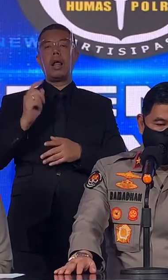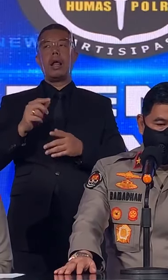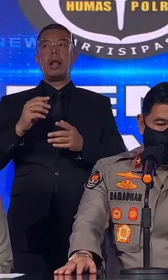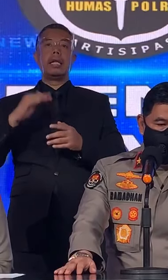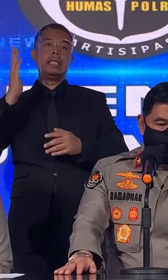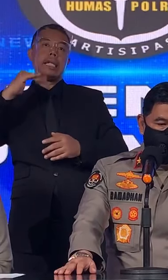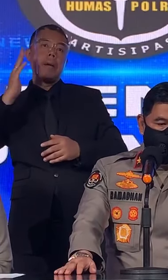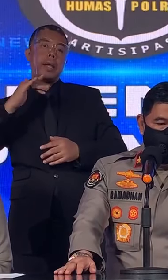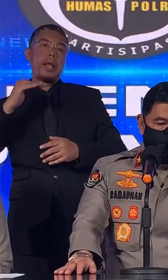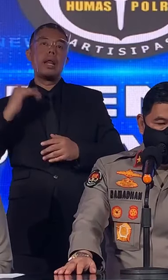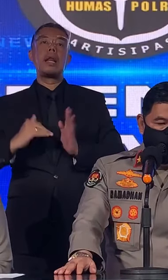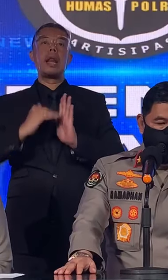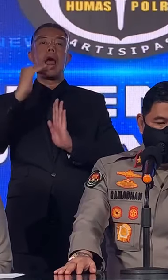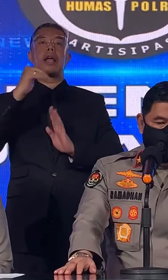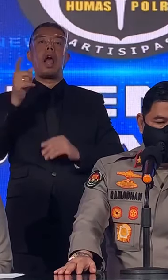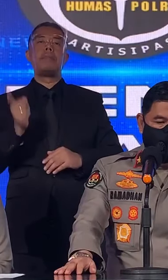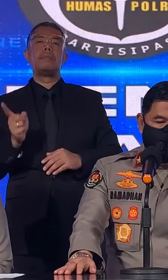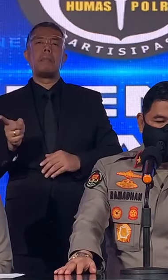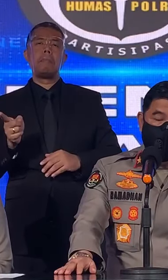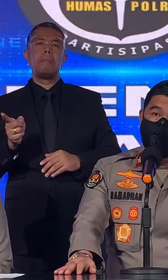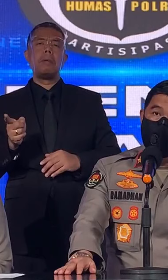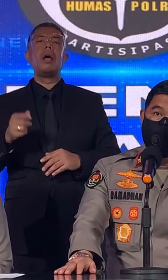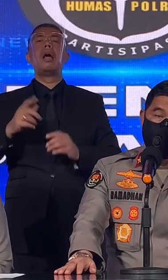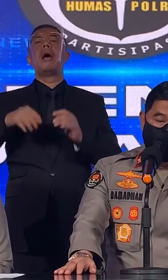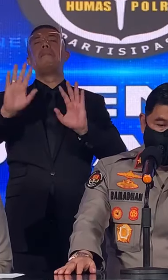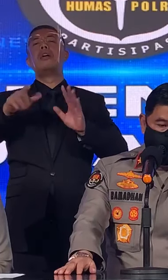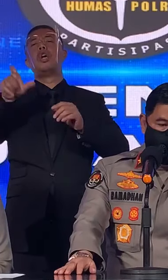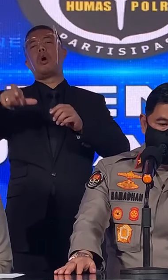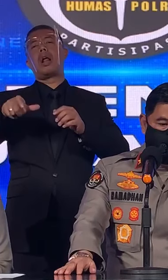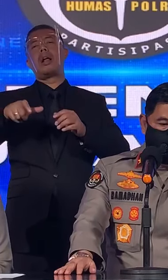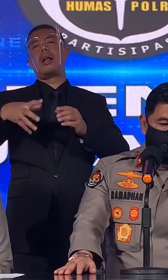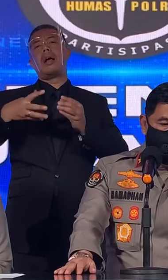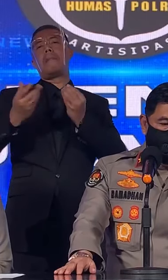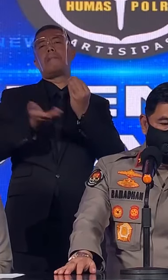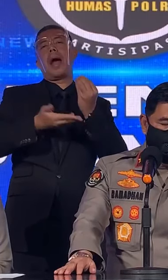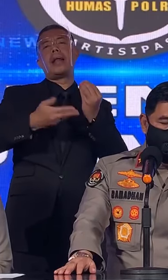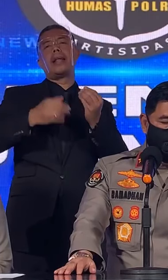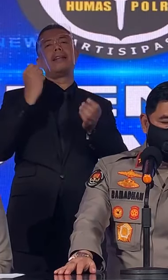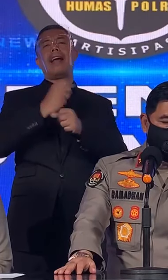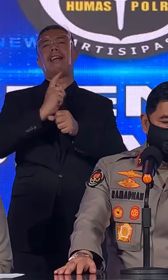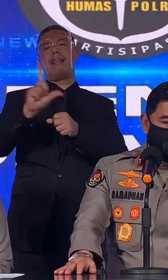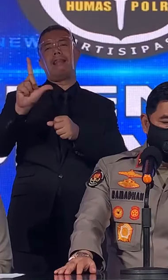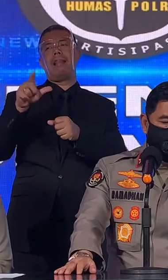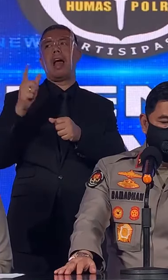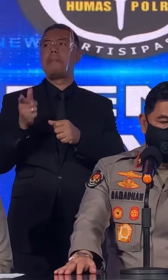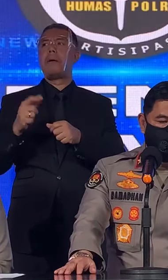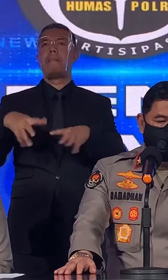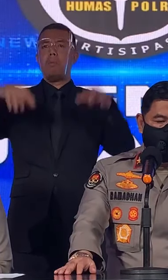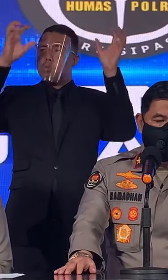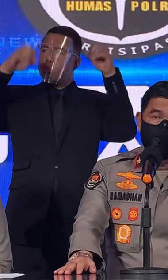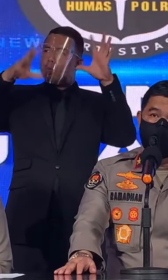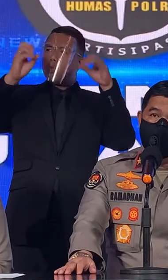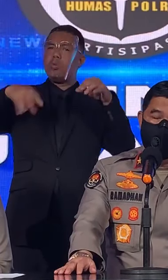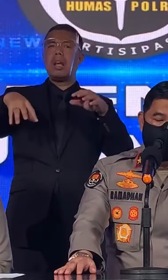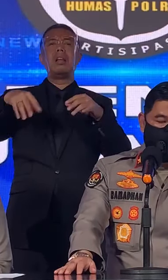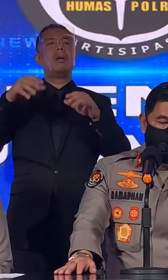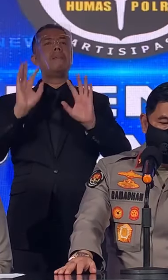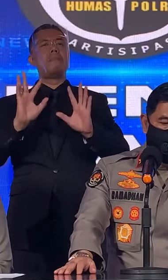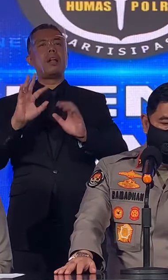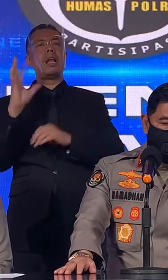Cabai Rawit Lebih Disebabkan Gagal Panen Karena Tingginya Curah Hujan